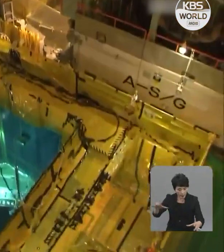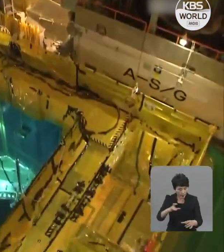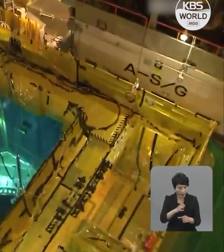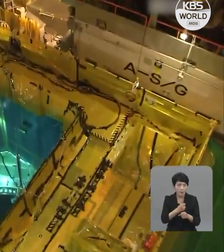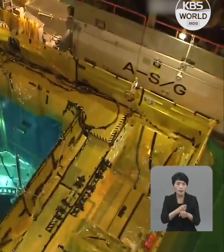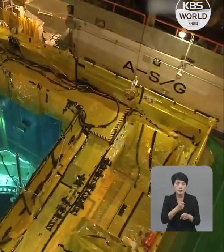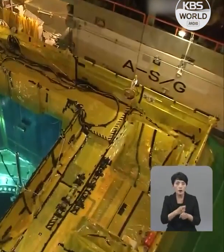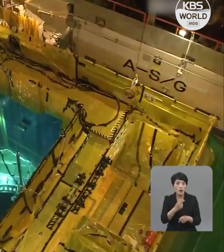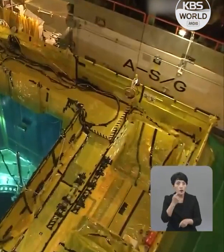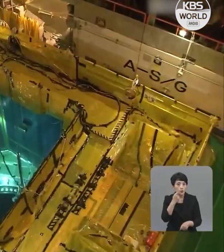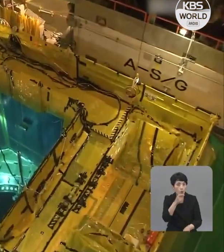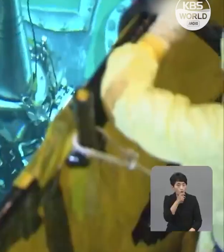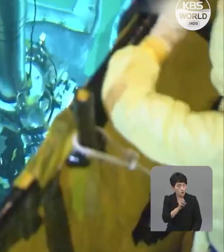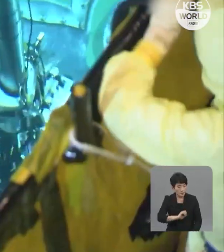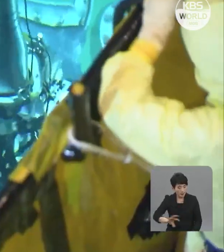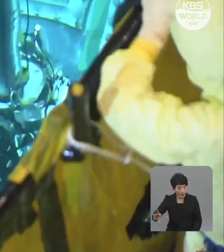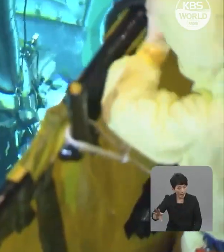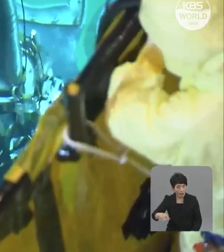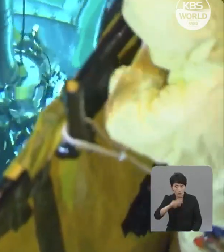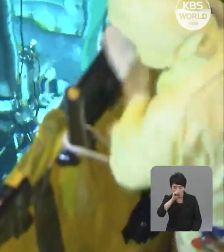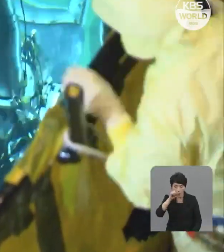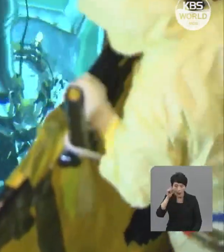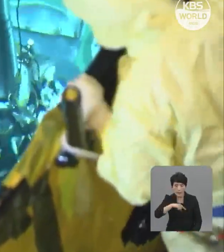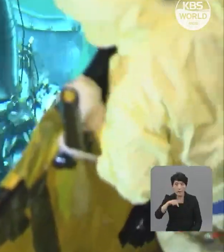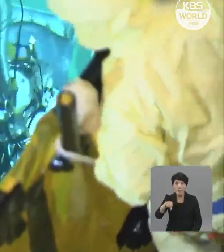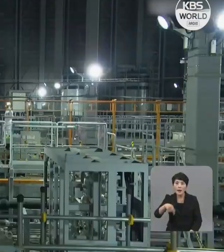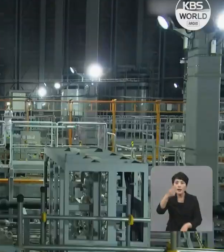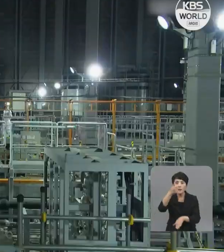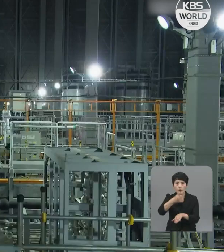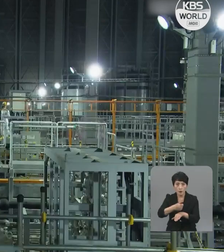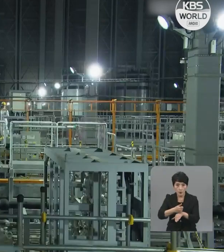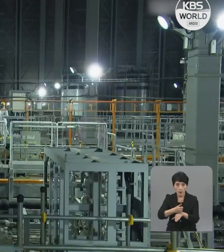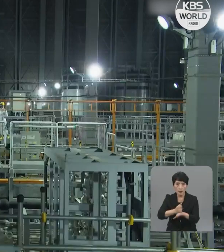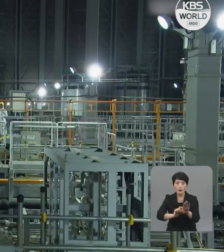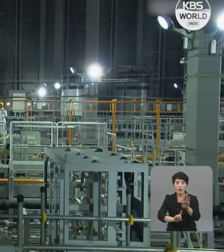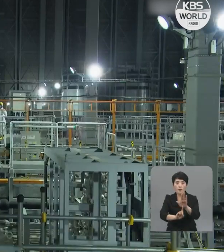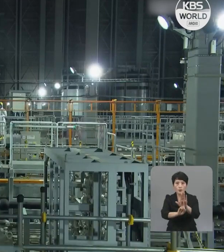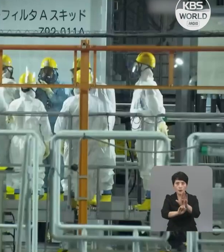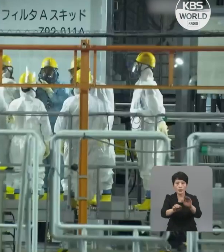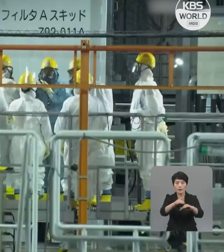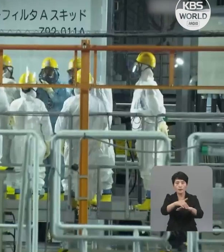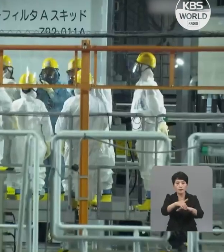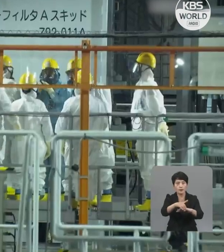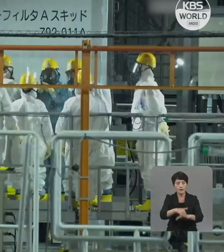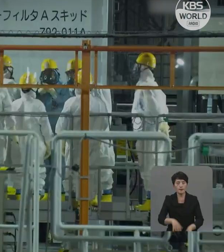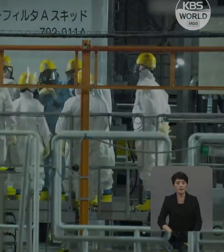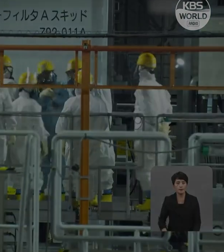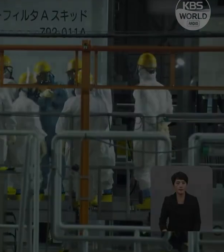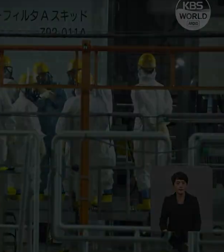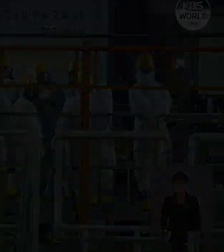Năng lượng Nguyên tử Quốc tế IAEA để tiến hành phân tích tổng hợp tính năng của thiết bị khử đa nguyên tử.